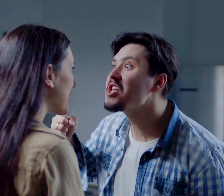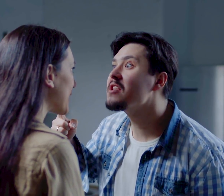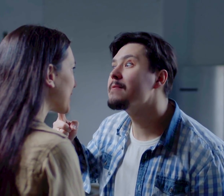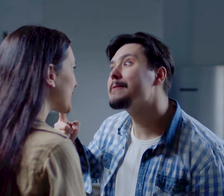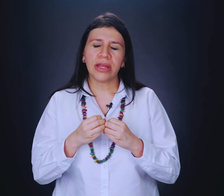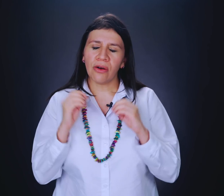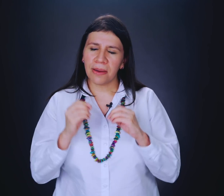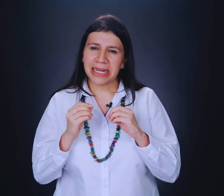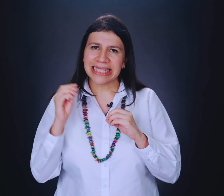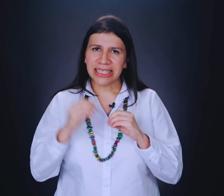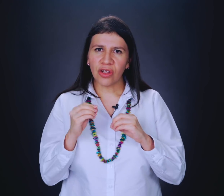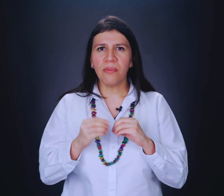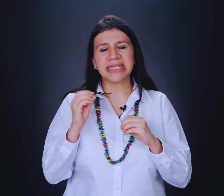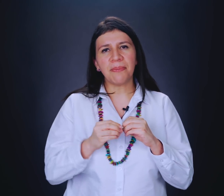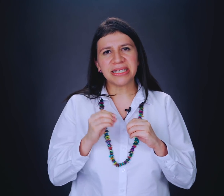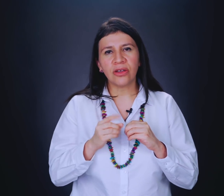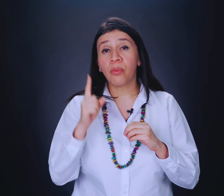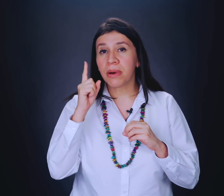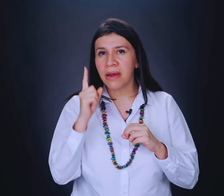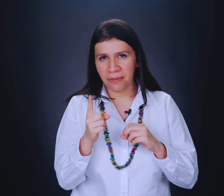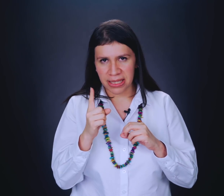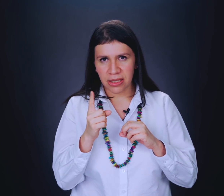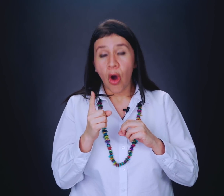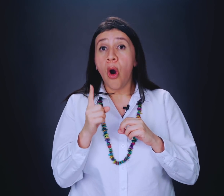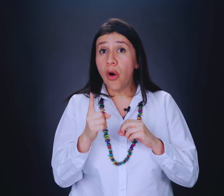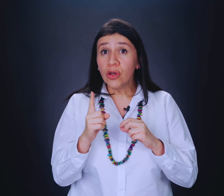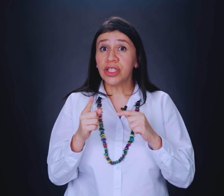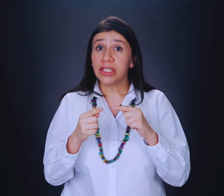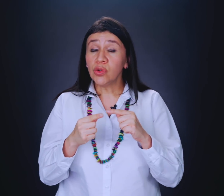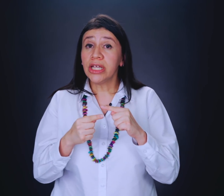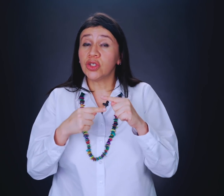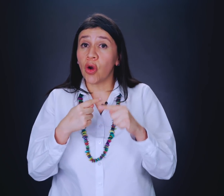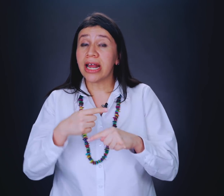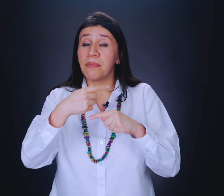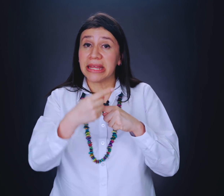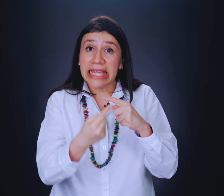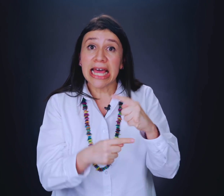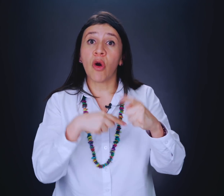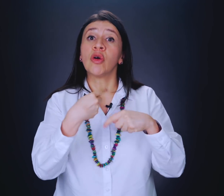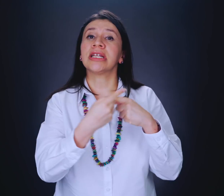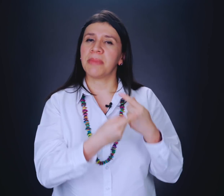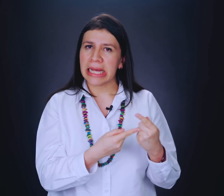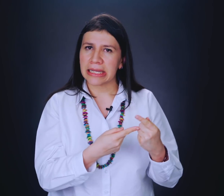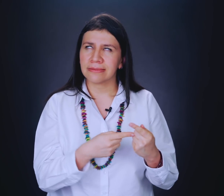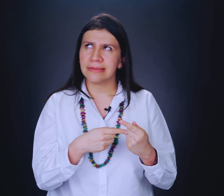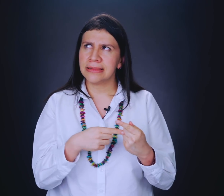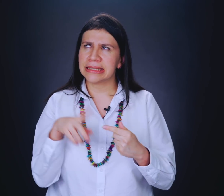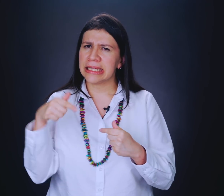otro lado, tengo que ver si esto me está pasando por primera vez. O si es una historia repetida con otras parejas. ¡Uy! Es que